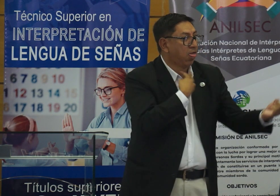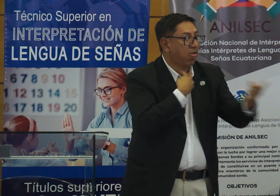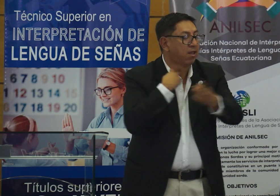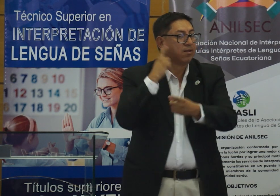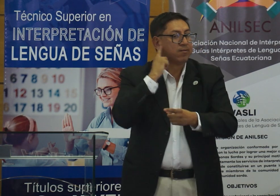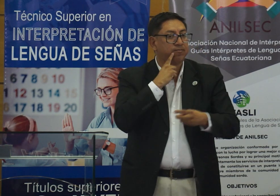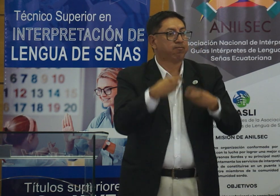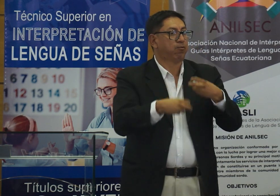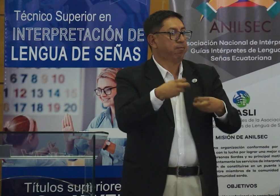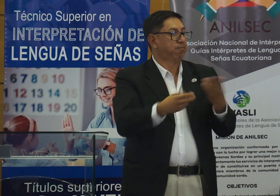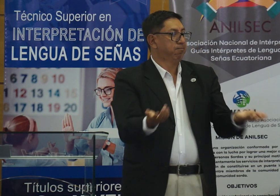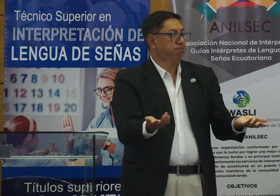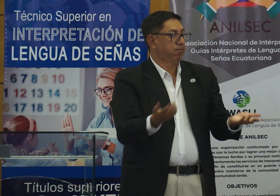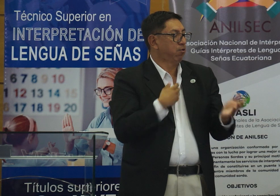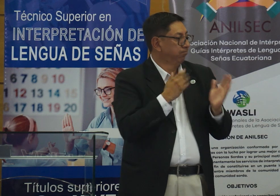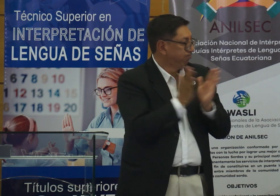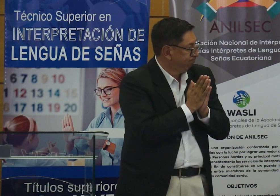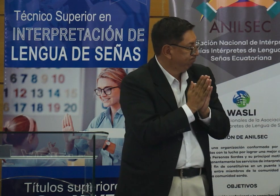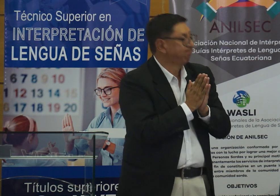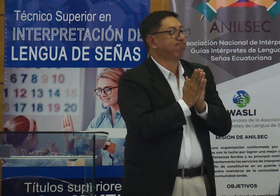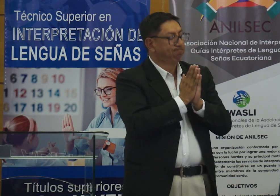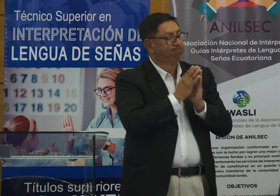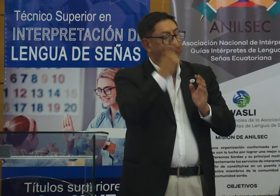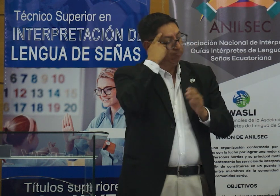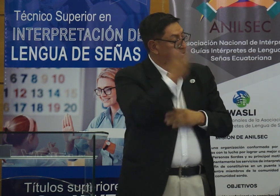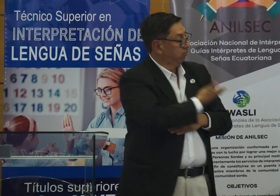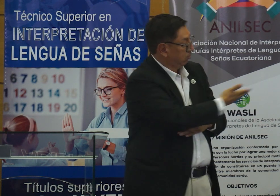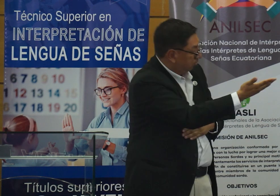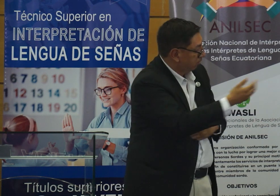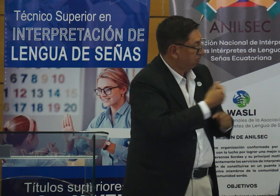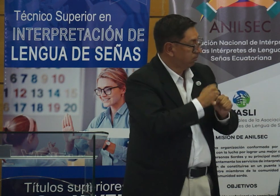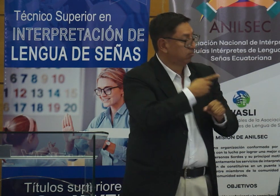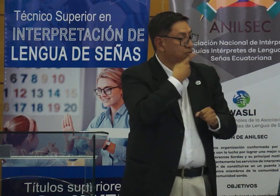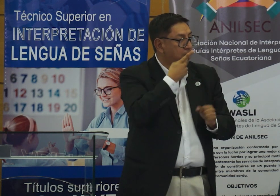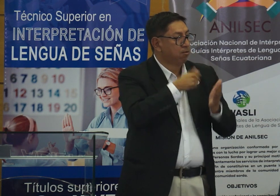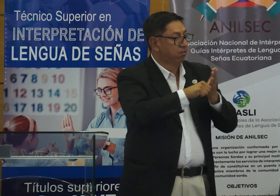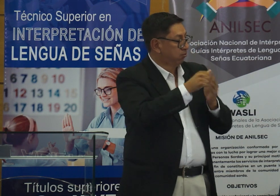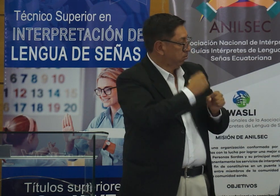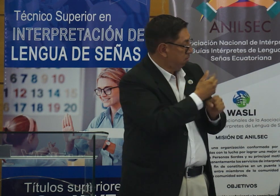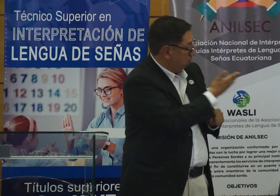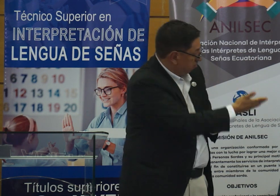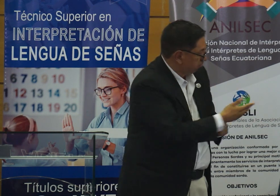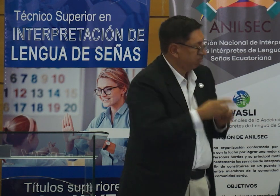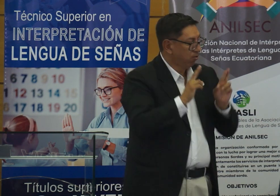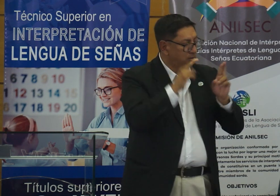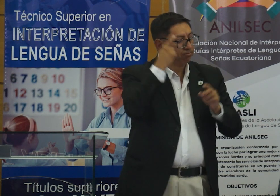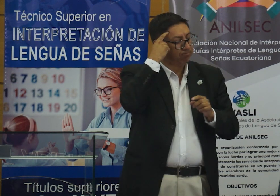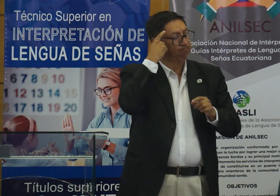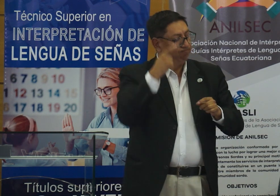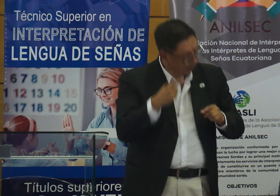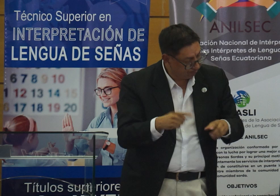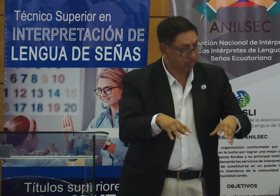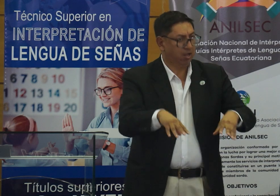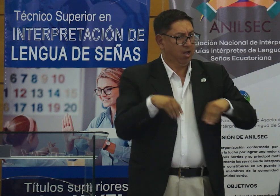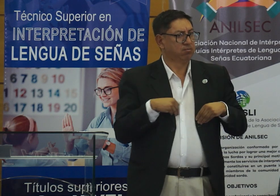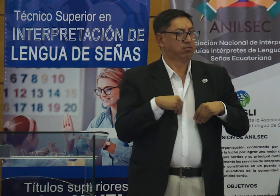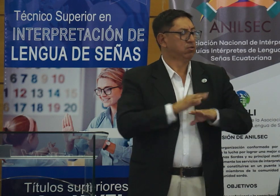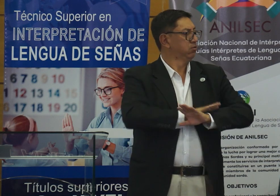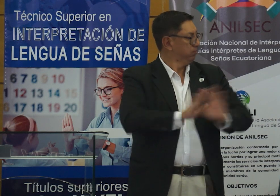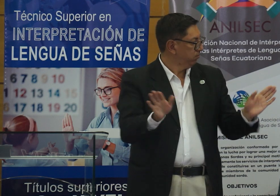las personas sordas no somos escuchados y este es un espacio que tenemos para usted, señor viceministro. Que tiene esta necesidad, por favor, la necesidad de la